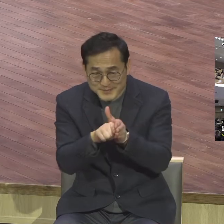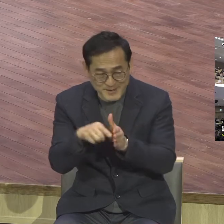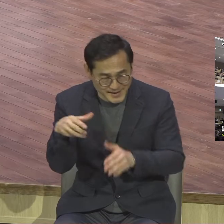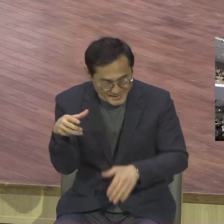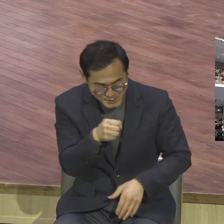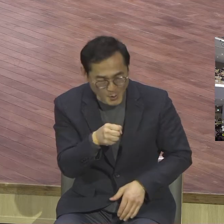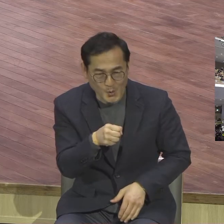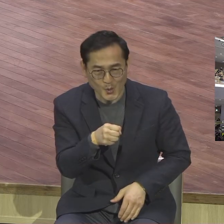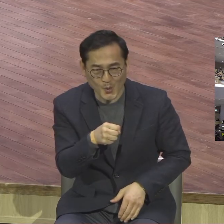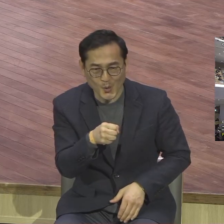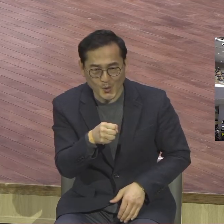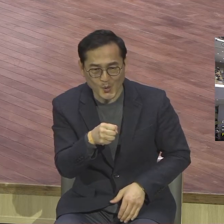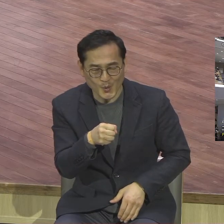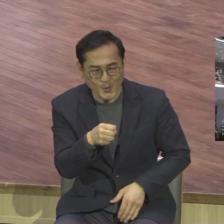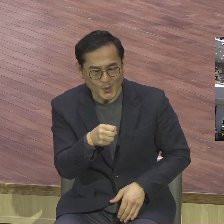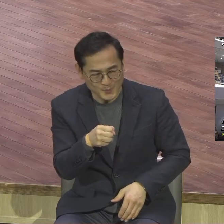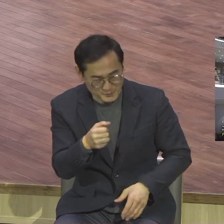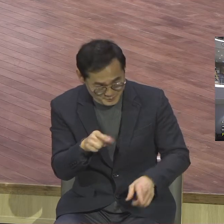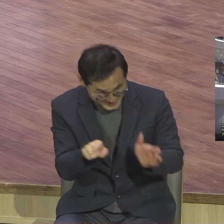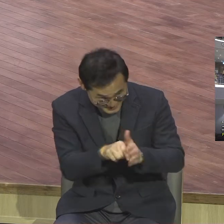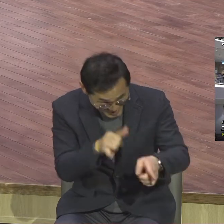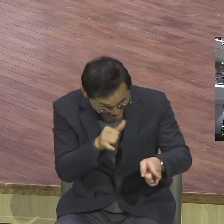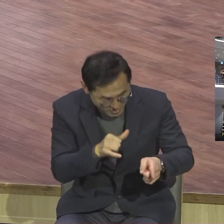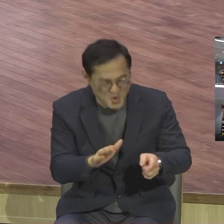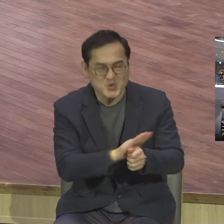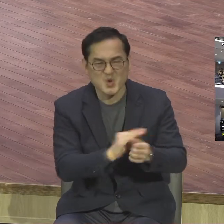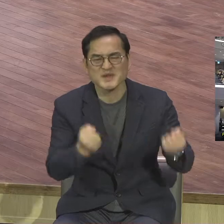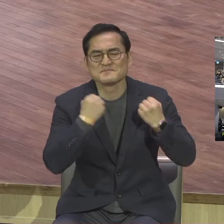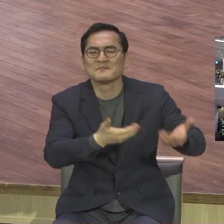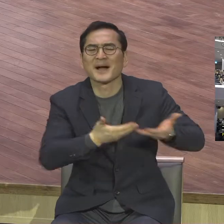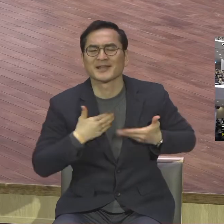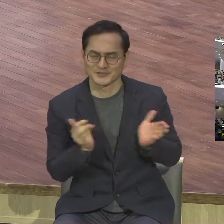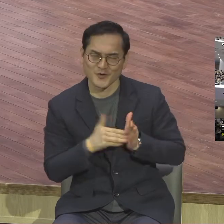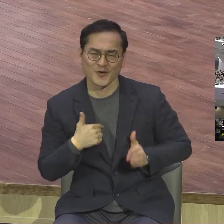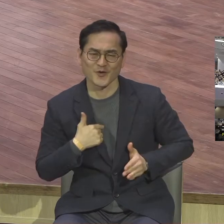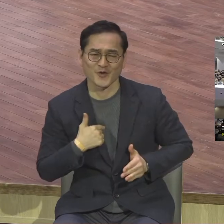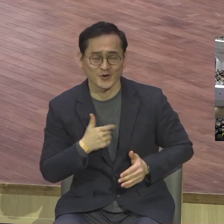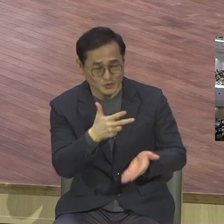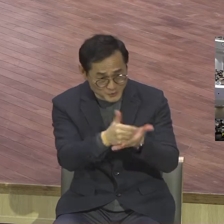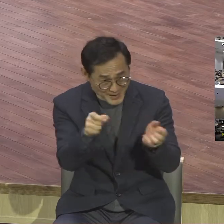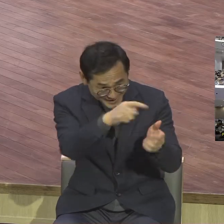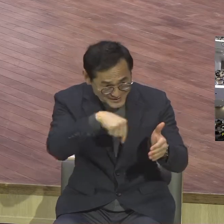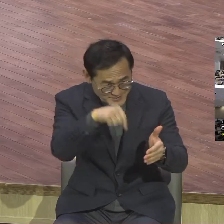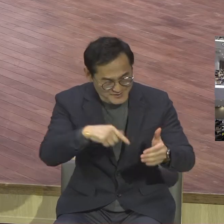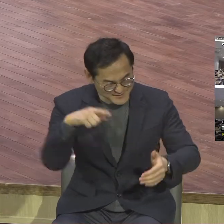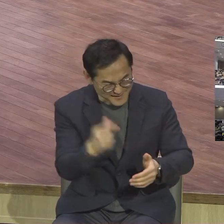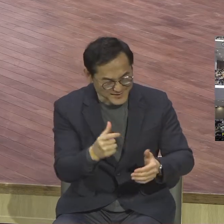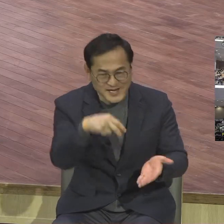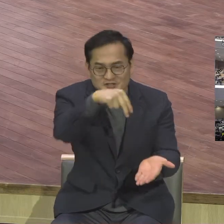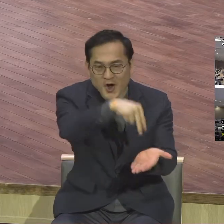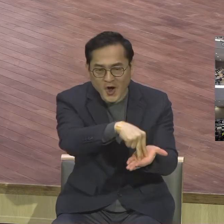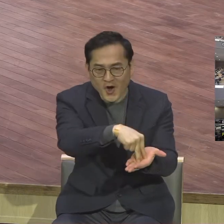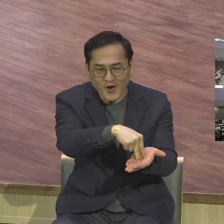위로를 받았노라 그러므로 너희가 주 안에 굳게 선적 우리가 이제는 살리라